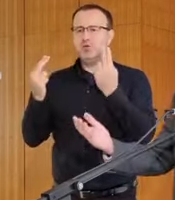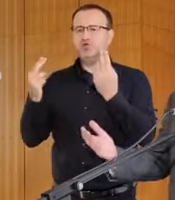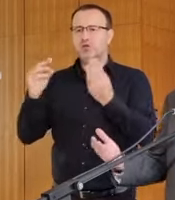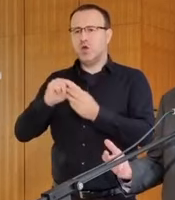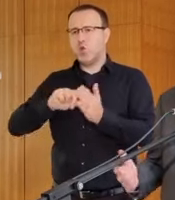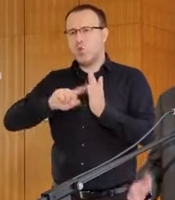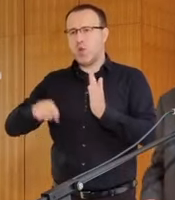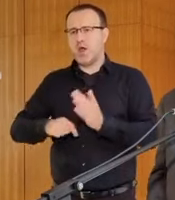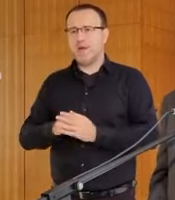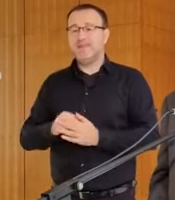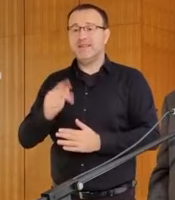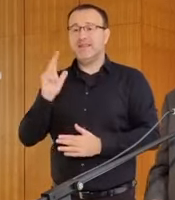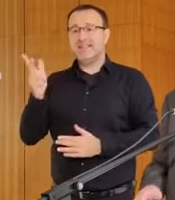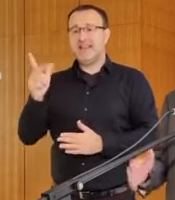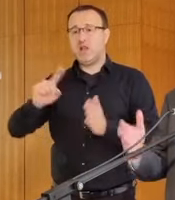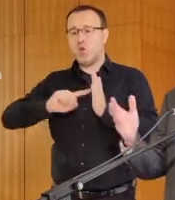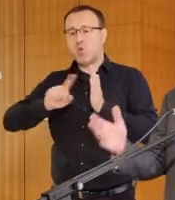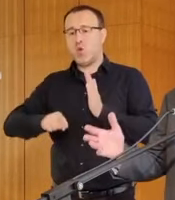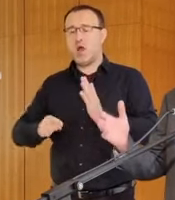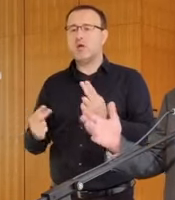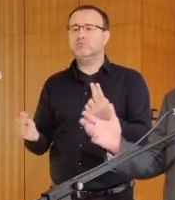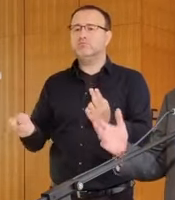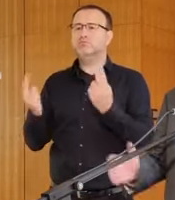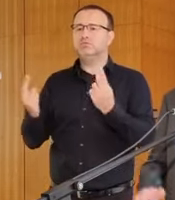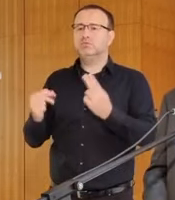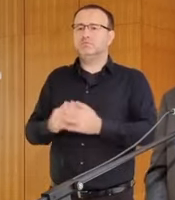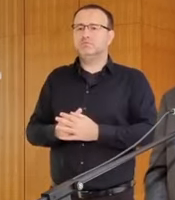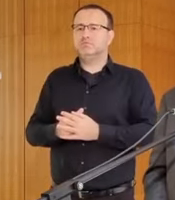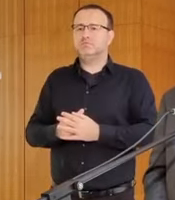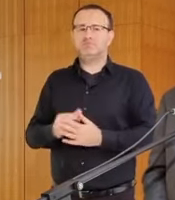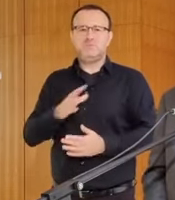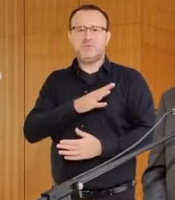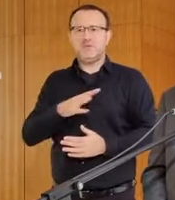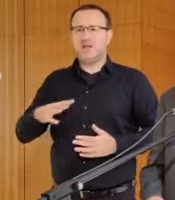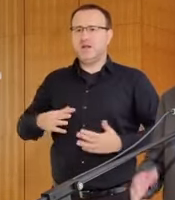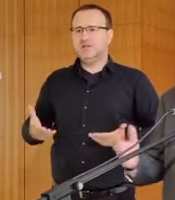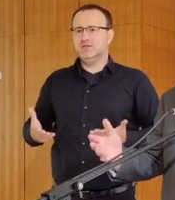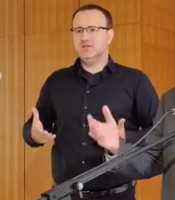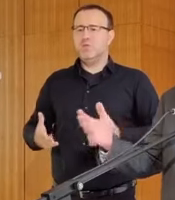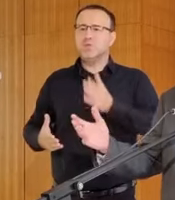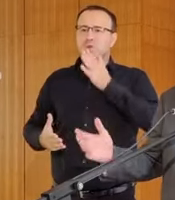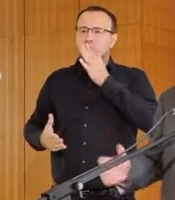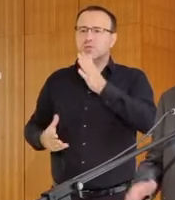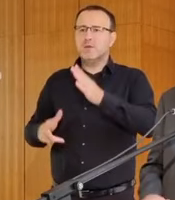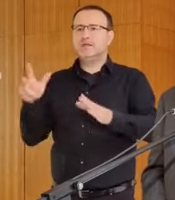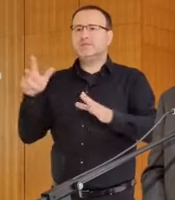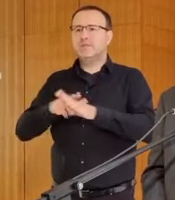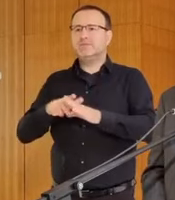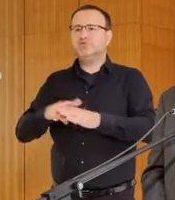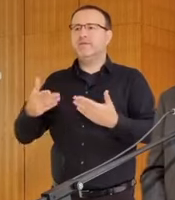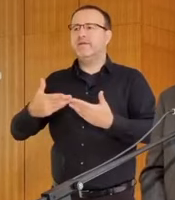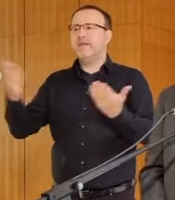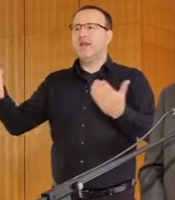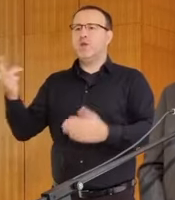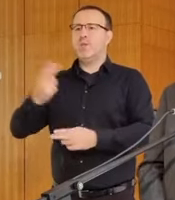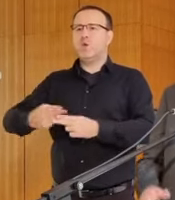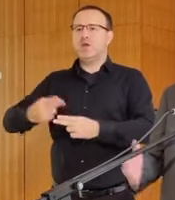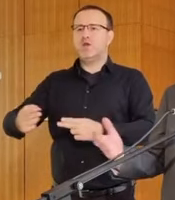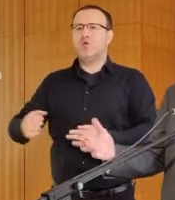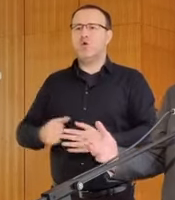a tá tretia je klasická. Budeme zabezpečovať verejný poriadok,